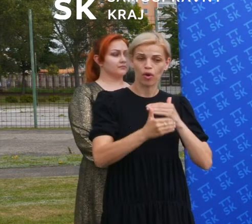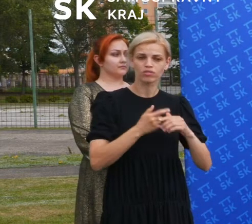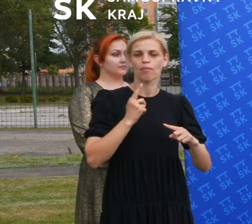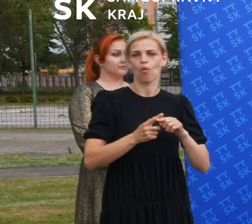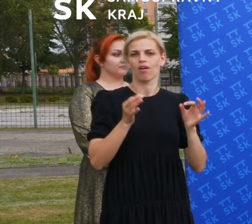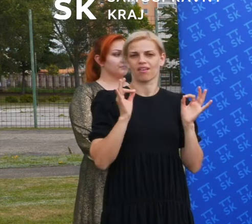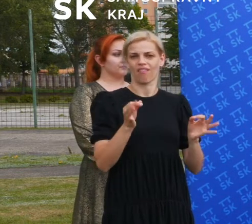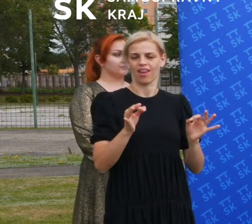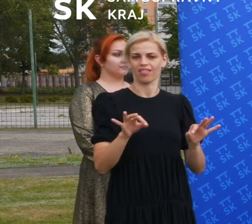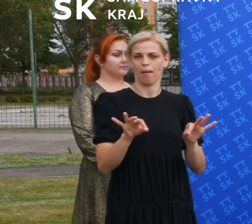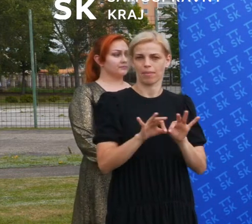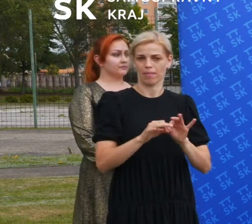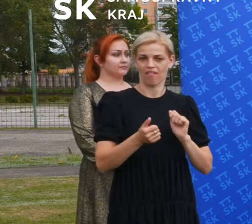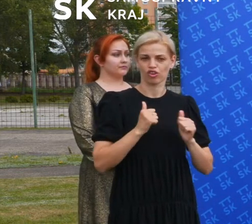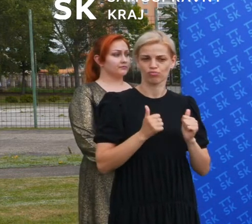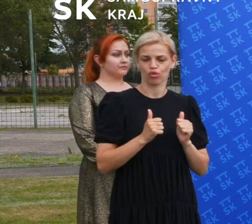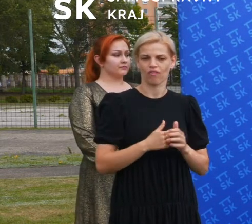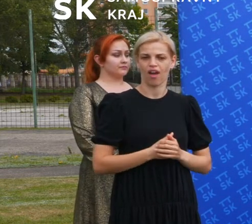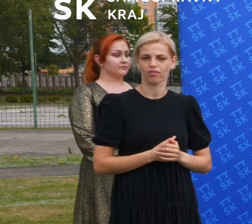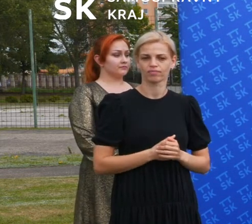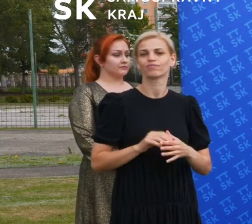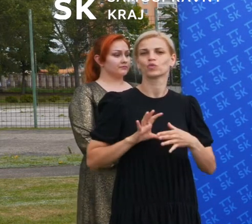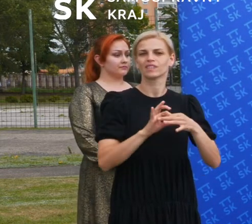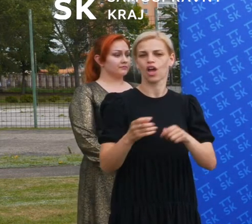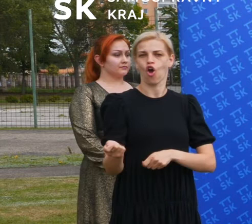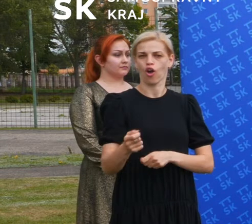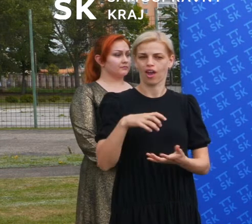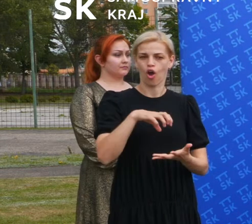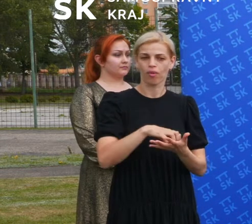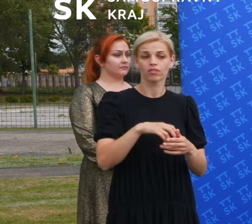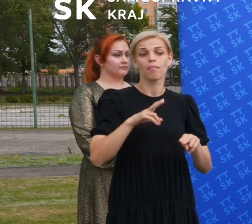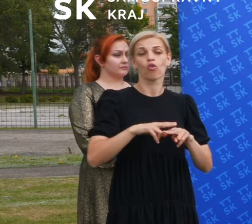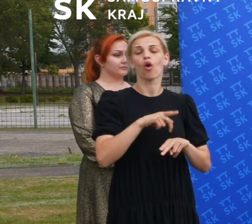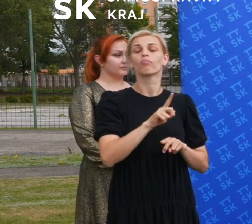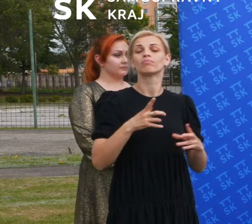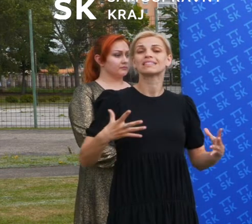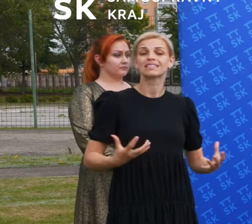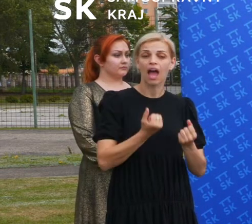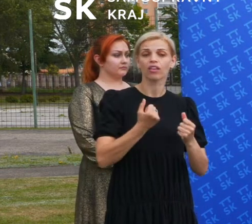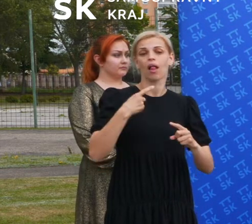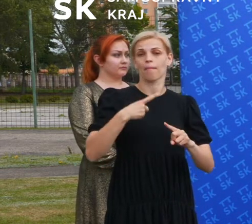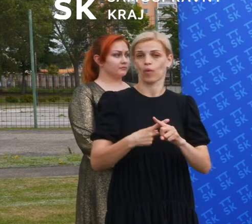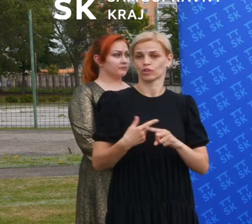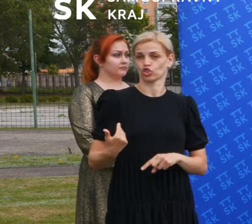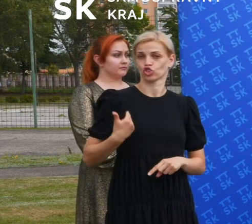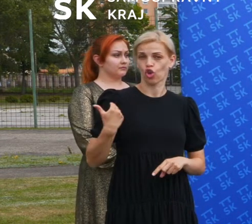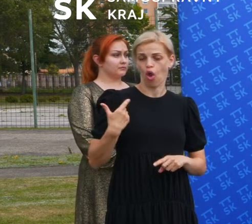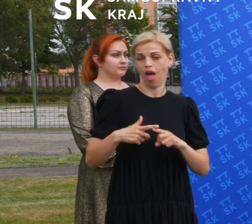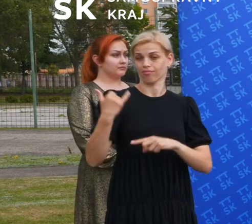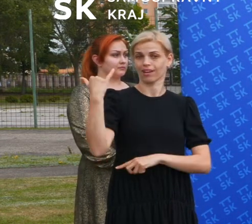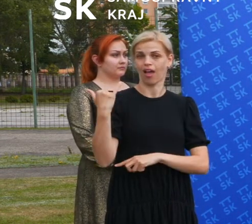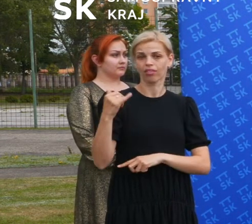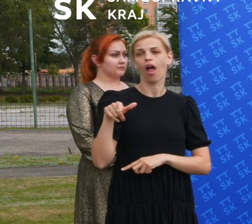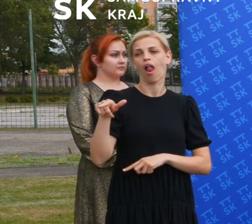v tej hokejovej oblasti a samozrejme to už by bolo na zriadovateľovi a na škole a na riaditeľoch, aby